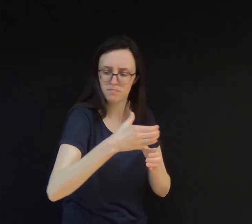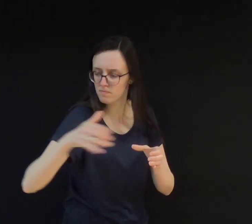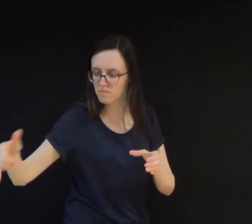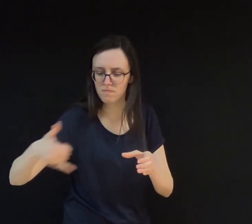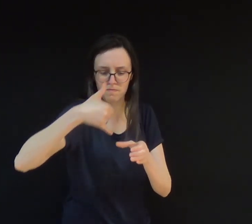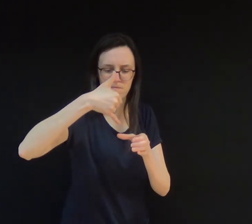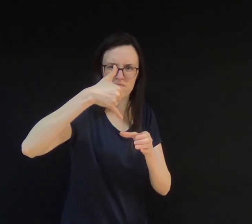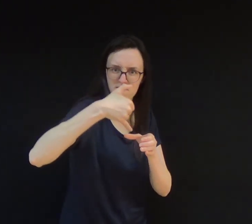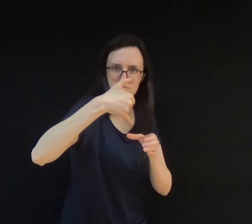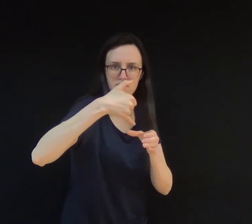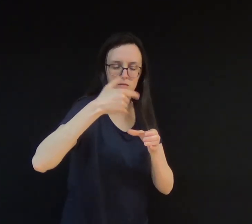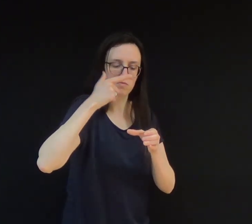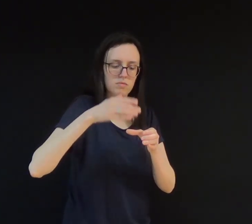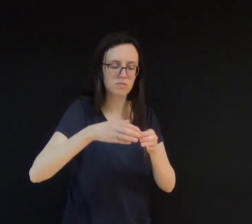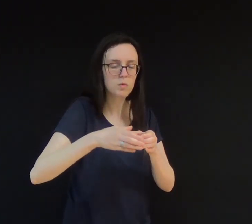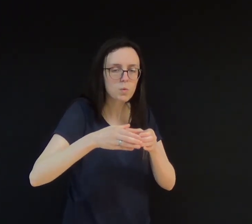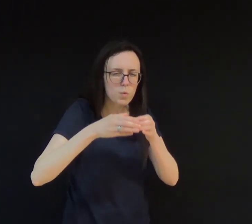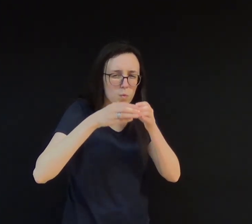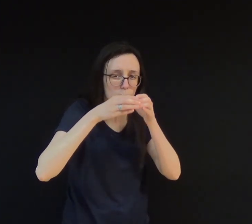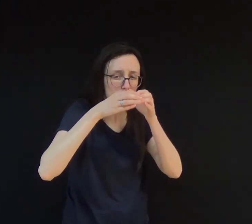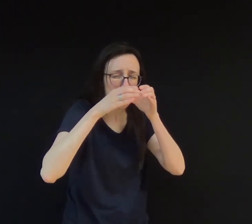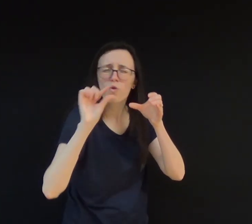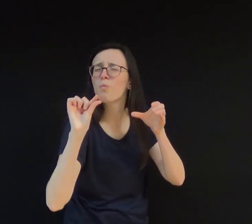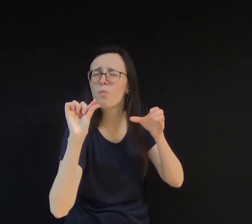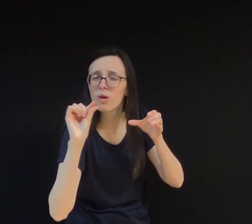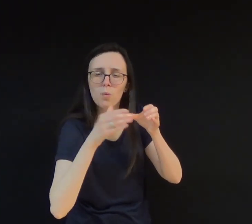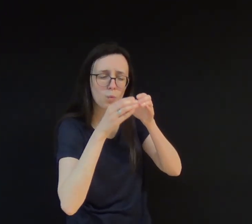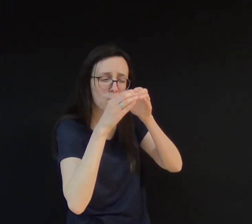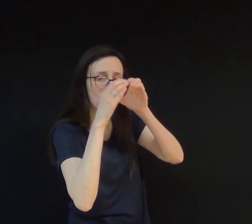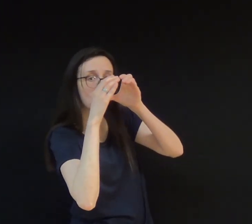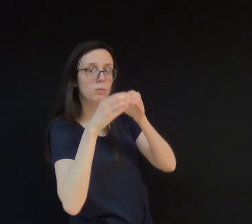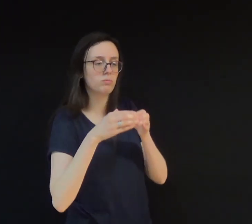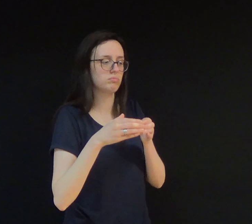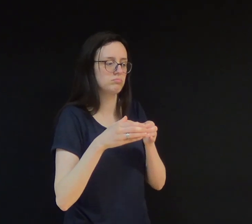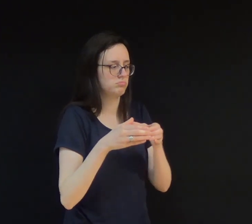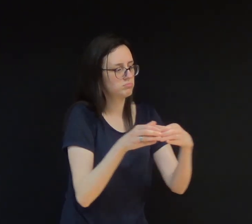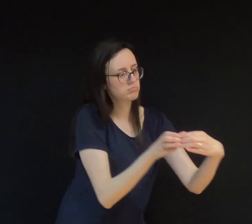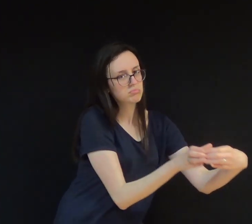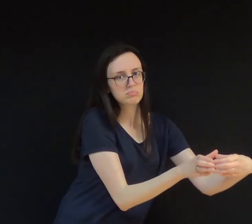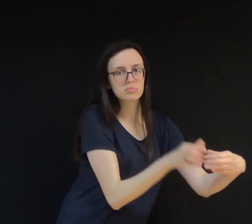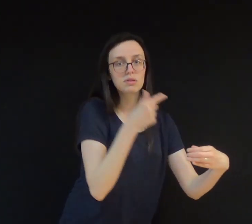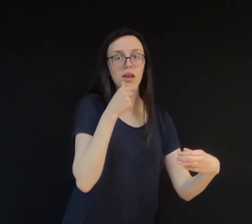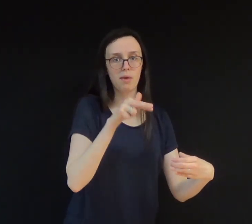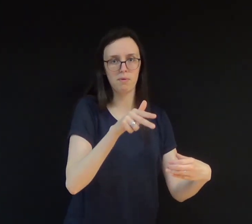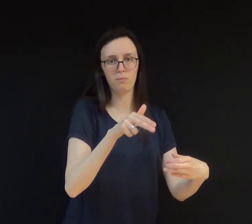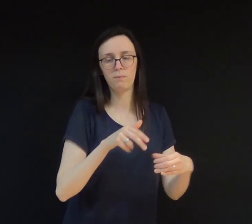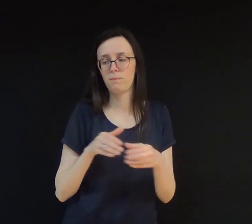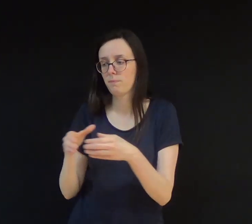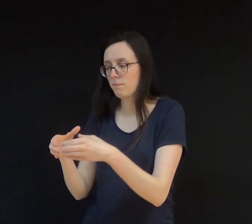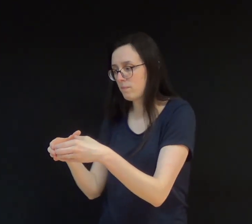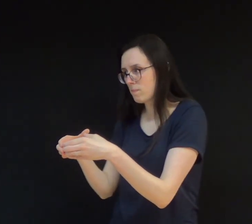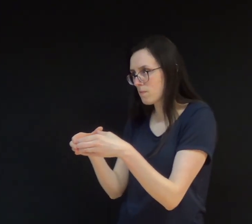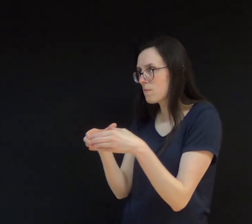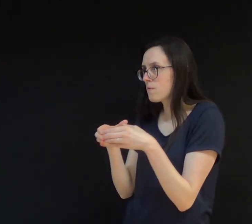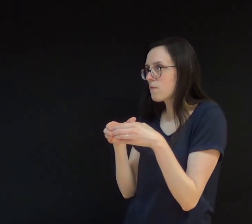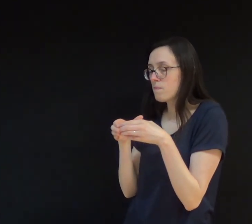Tomou só uma gotinha e passou a lata para o menor. Agora é sua vez. O pequeno tomava o leite condensado com prazer